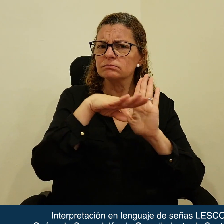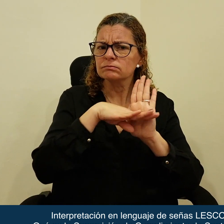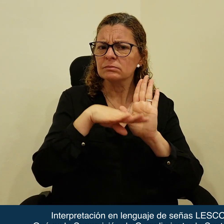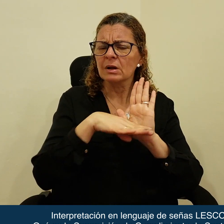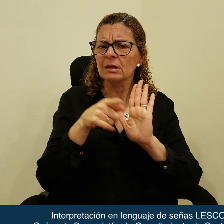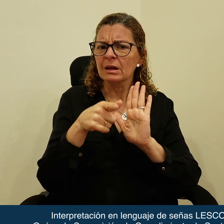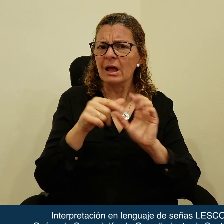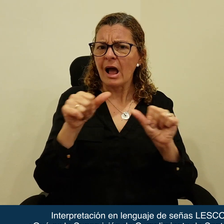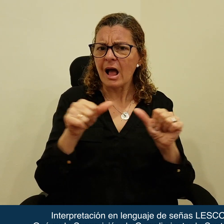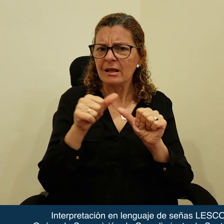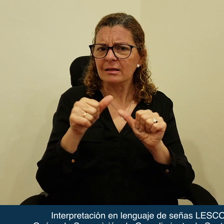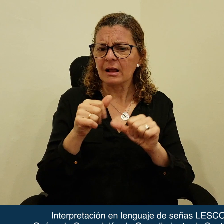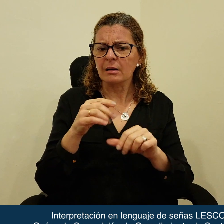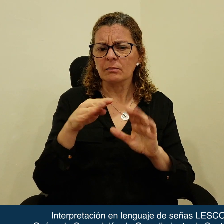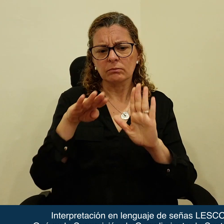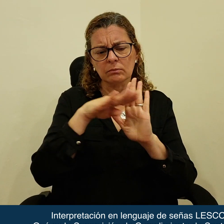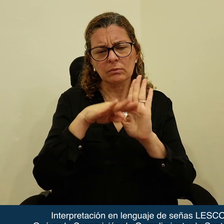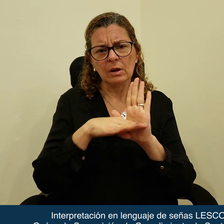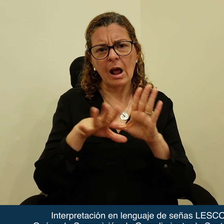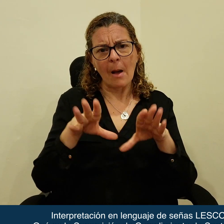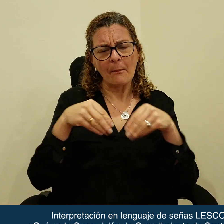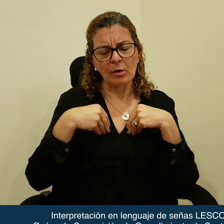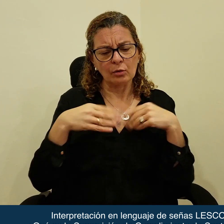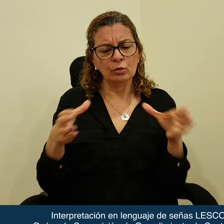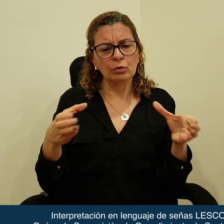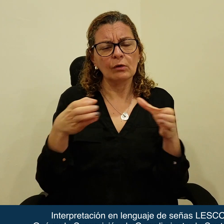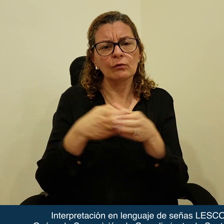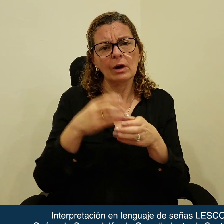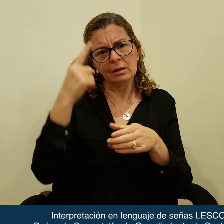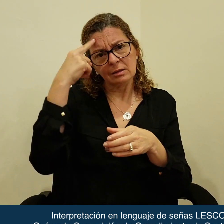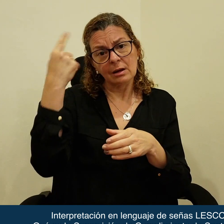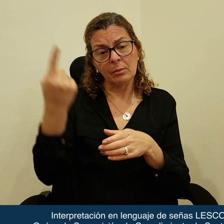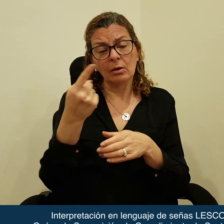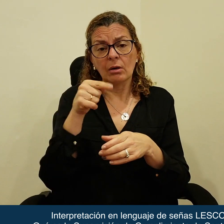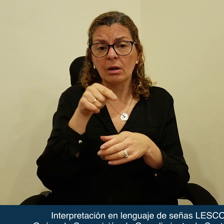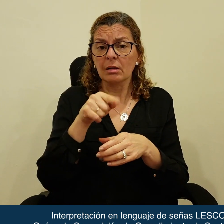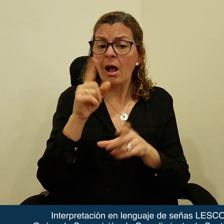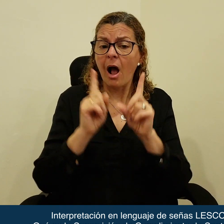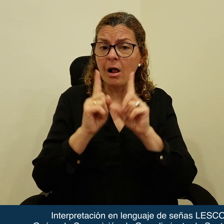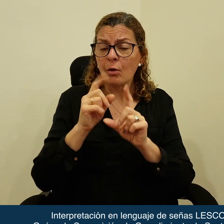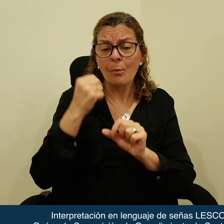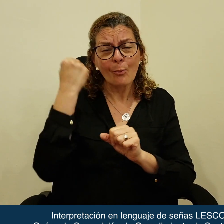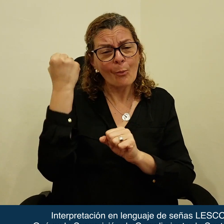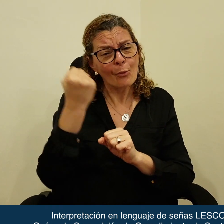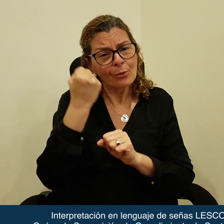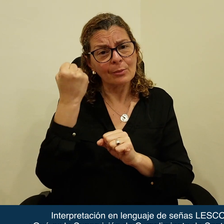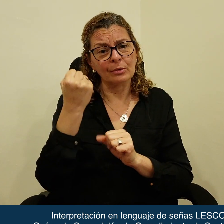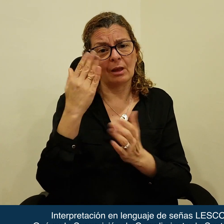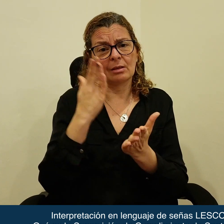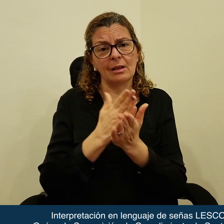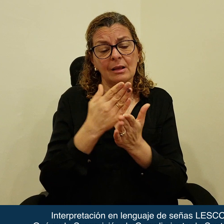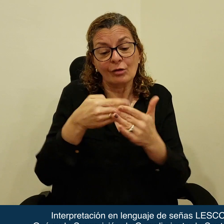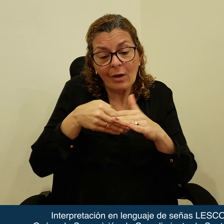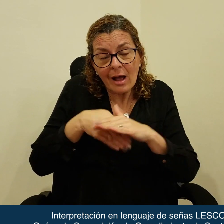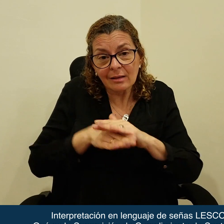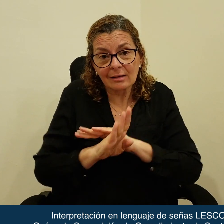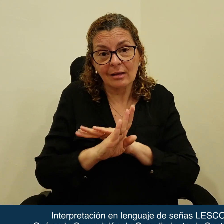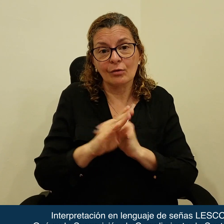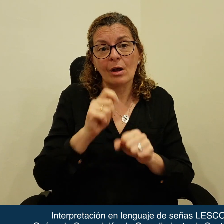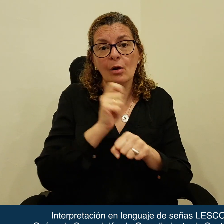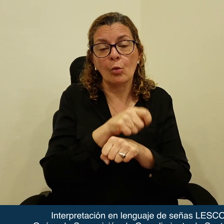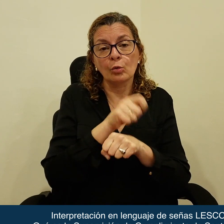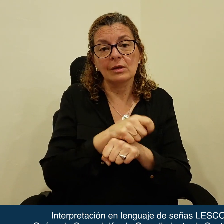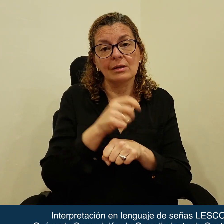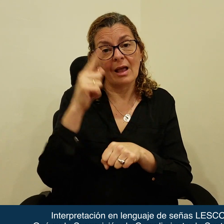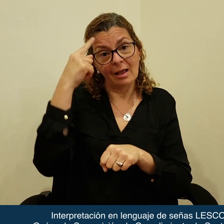ejecución de las sentencias del Tribunal Interamericano es una parte fundamental del derecho de acceso a la justicia